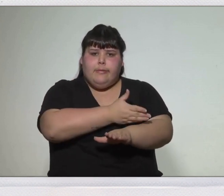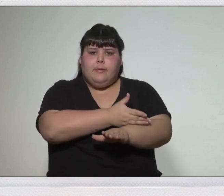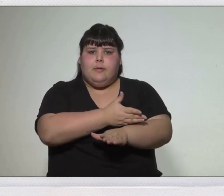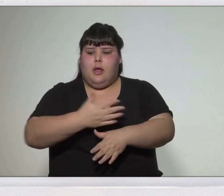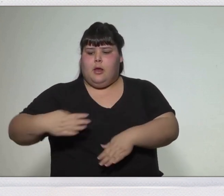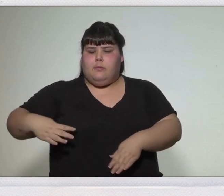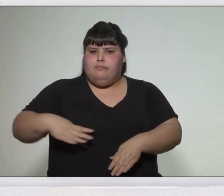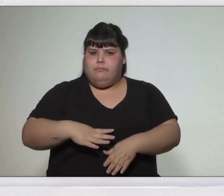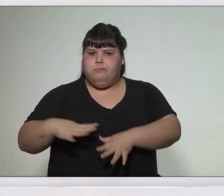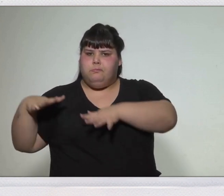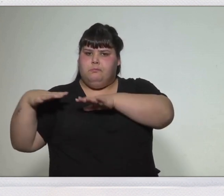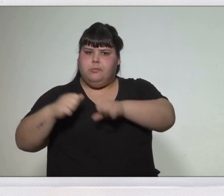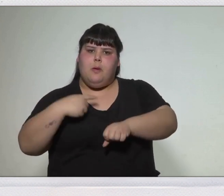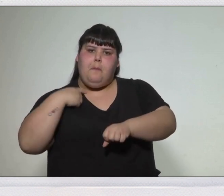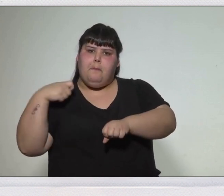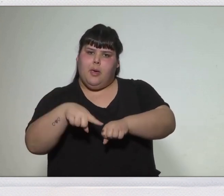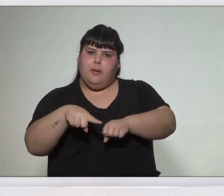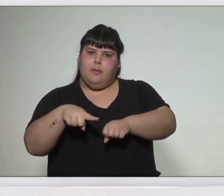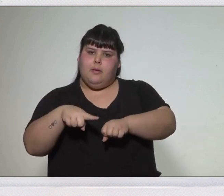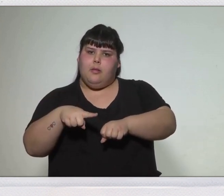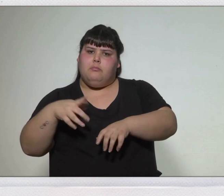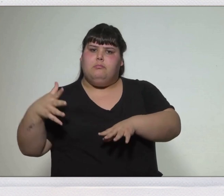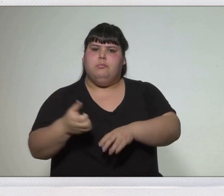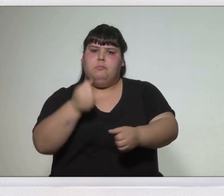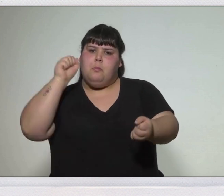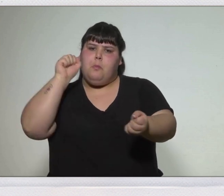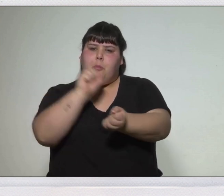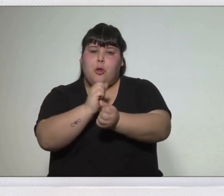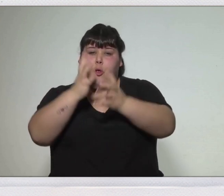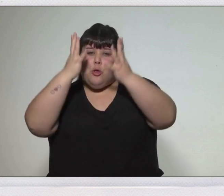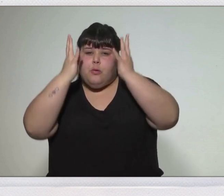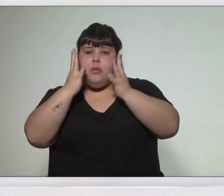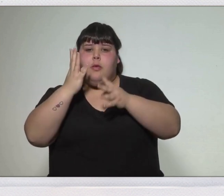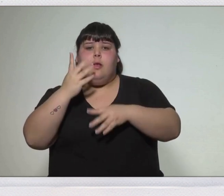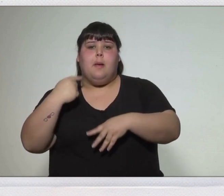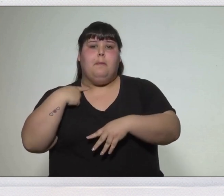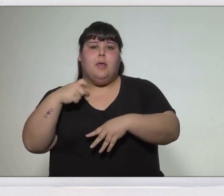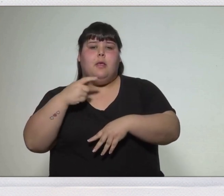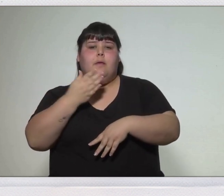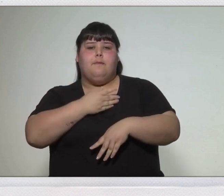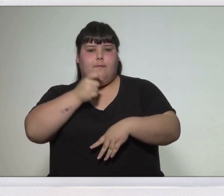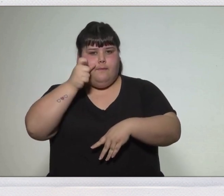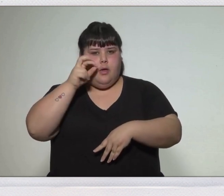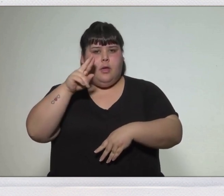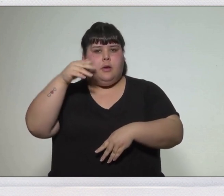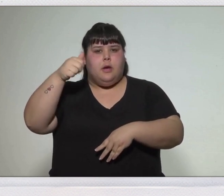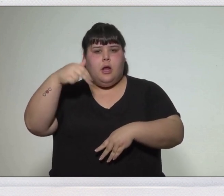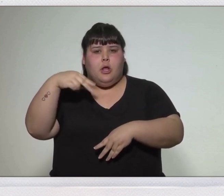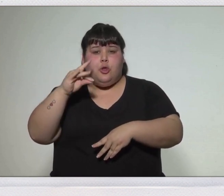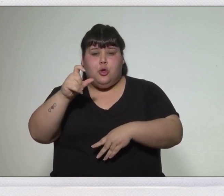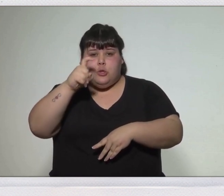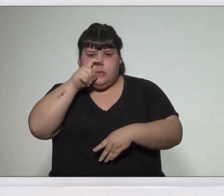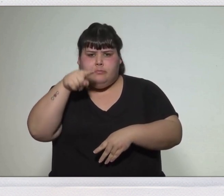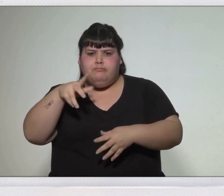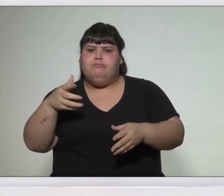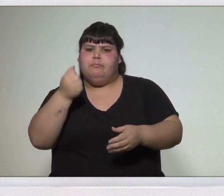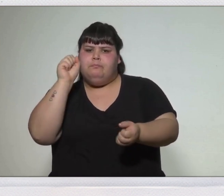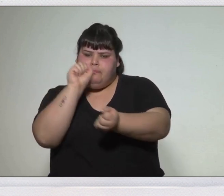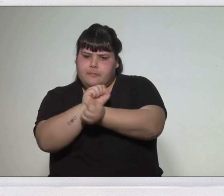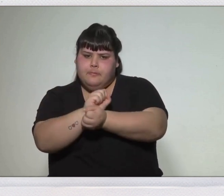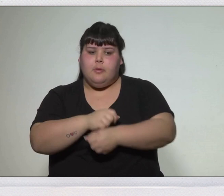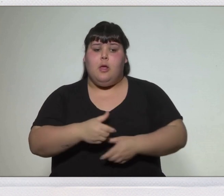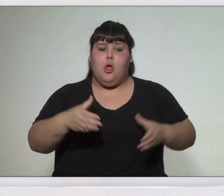españa que tomó prisionero al rey fernando vii la primera junta